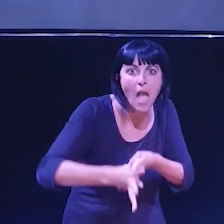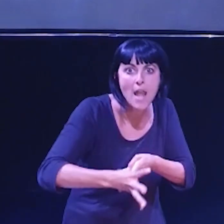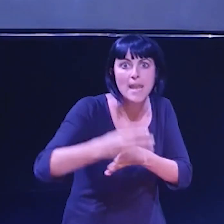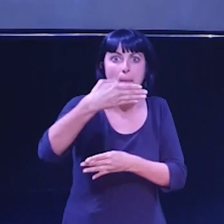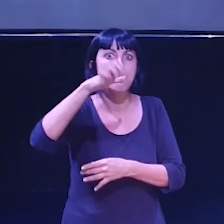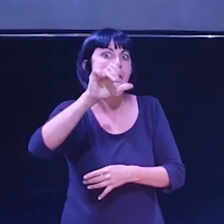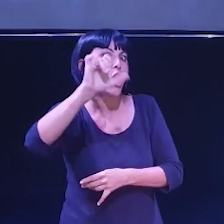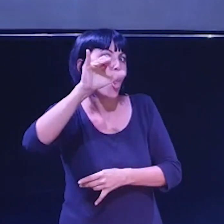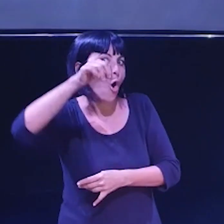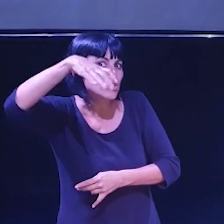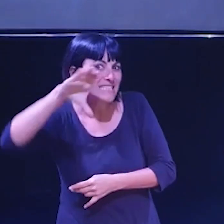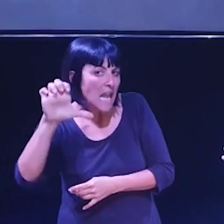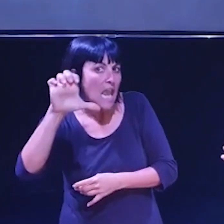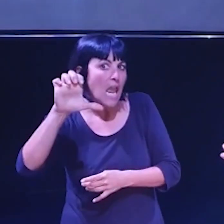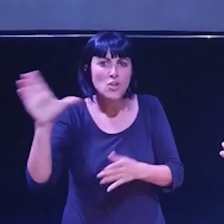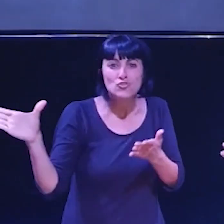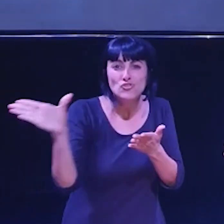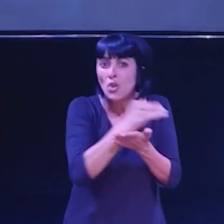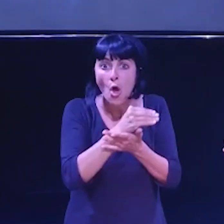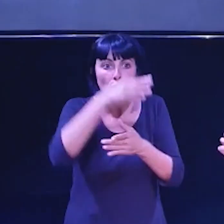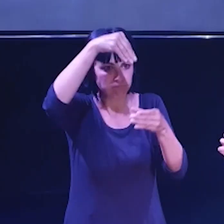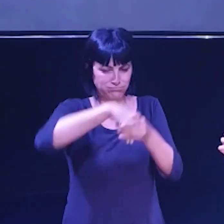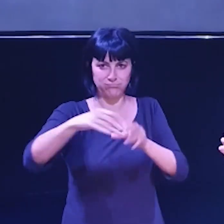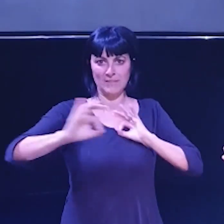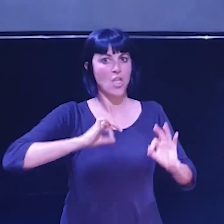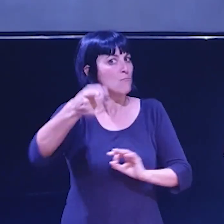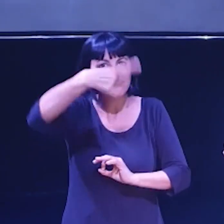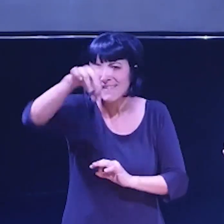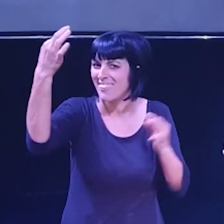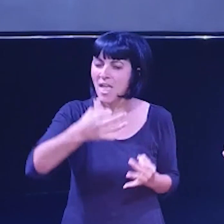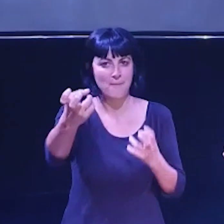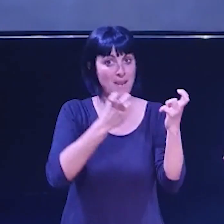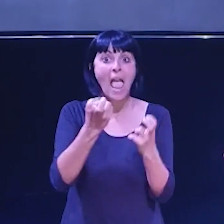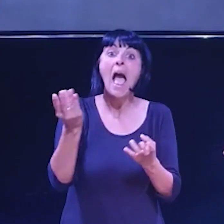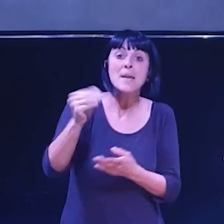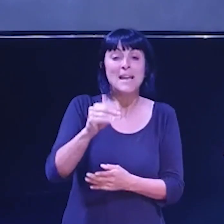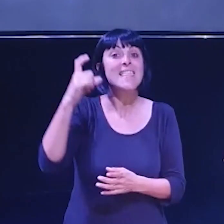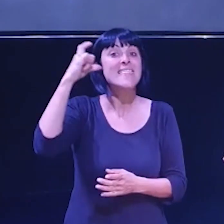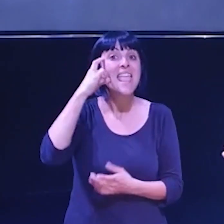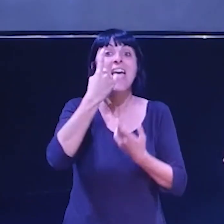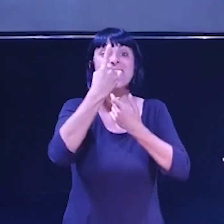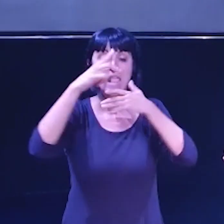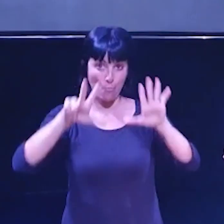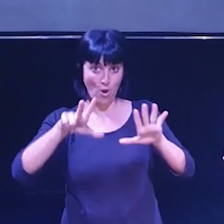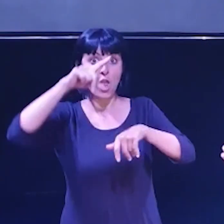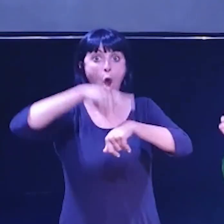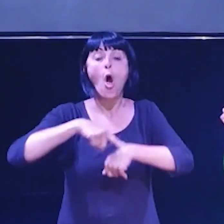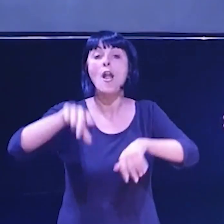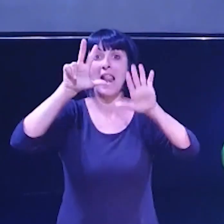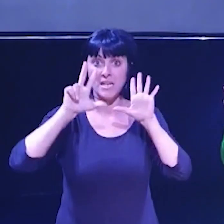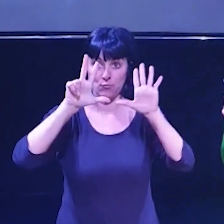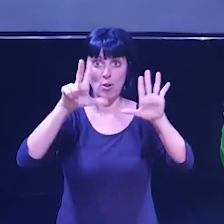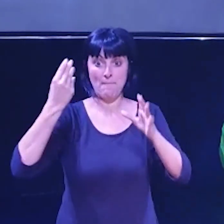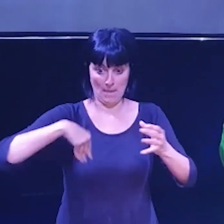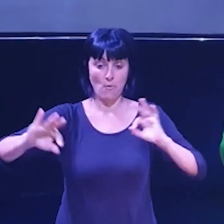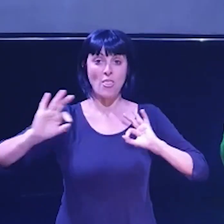Titanic, Beyoncé... Tot això en un sol espectacle. Heu de venir. A més, el dia 18, a les 8 de la nit, al Teatre Tantarantana, fem